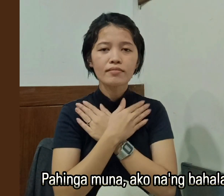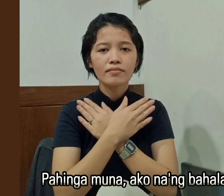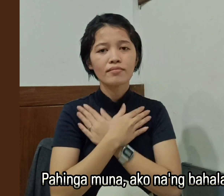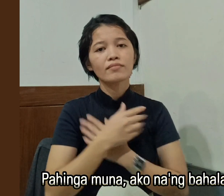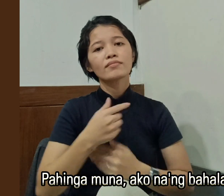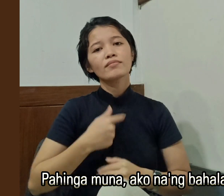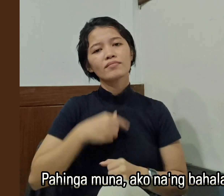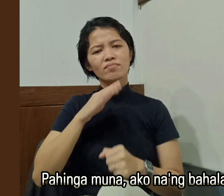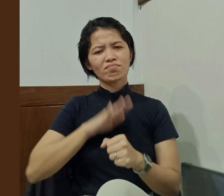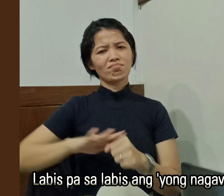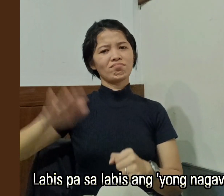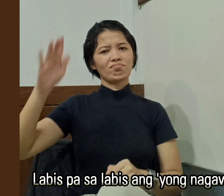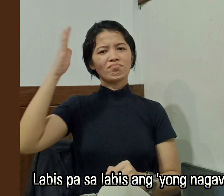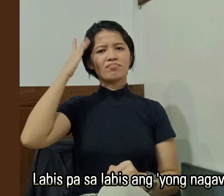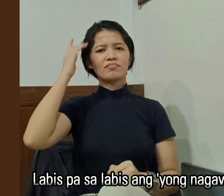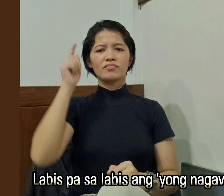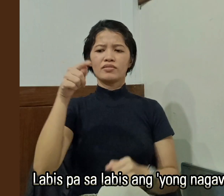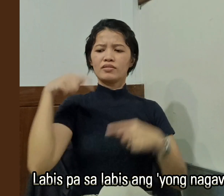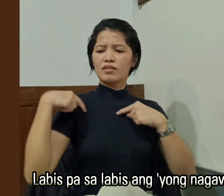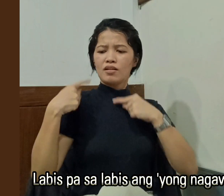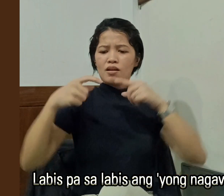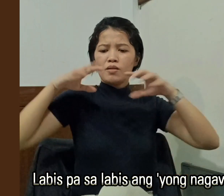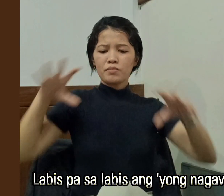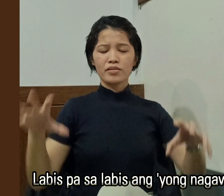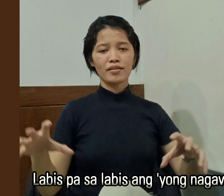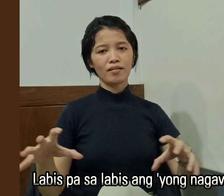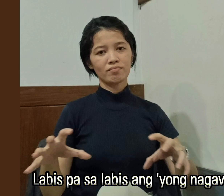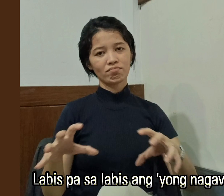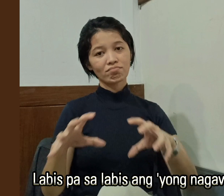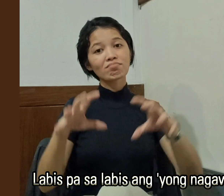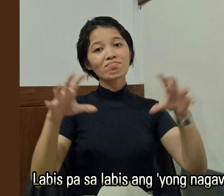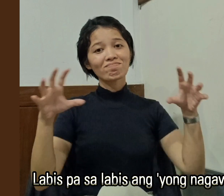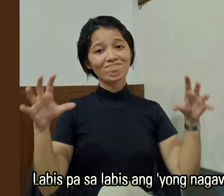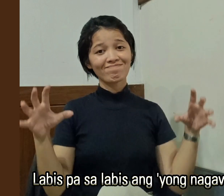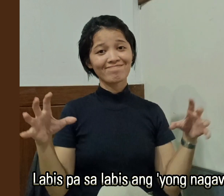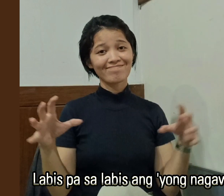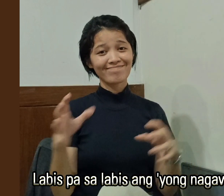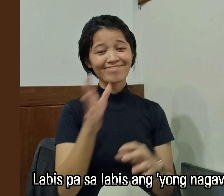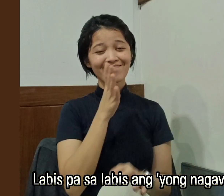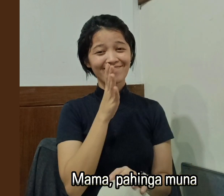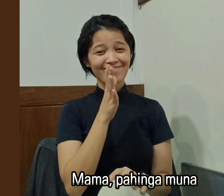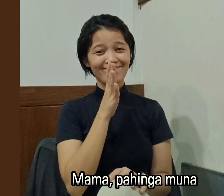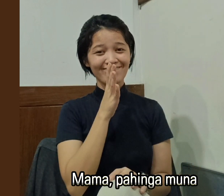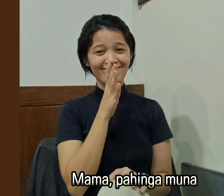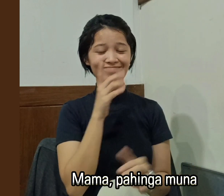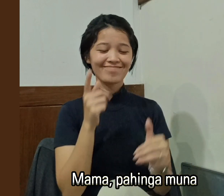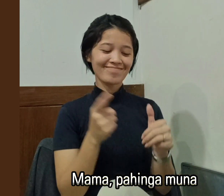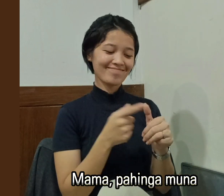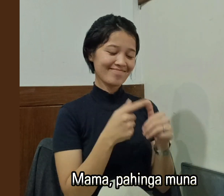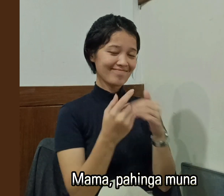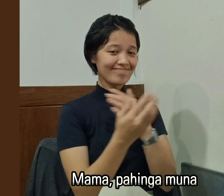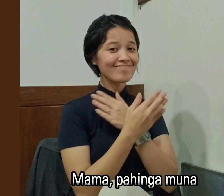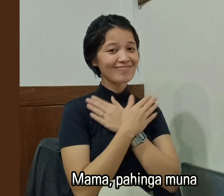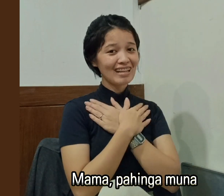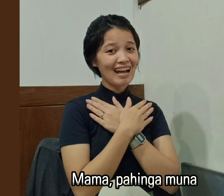Ako ng baha Labis pa sa labis ang iyong nagawa Mama, pahinga muna